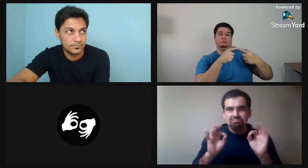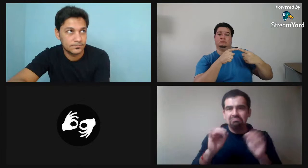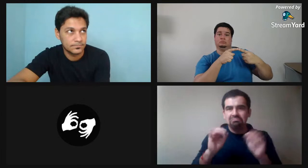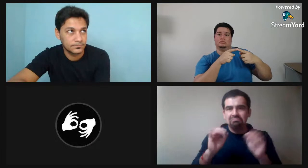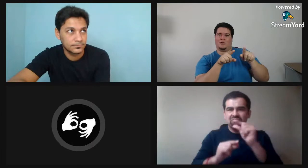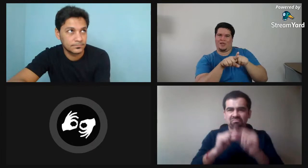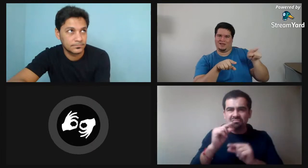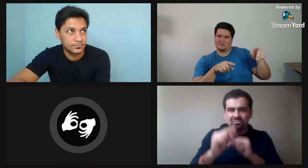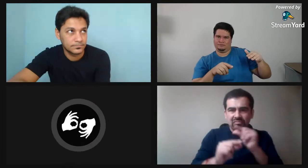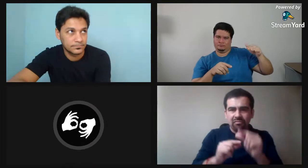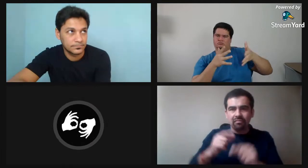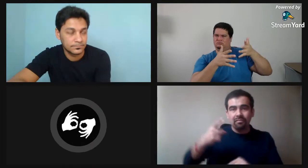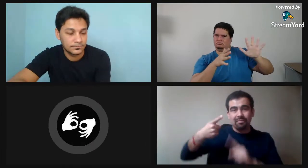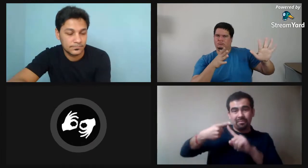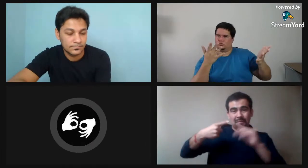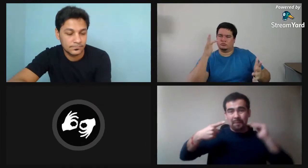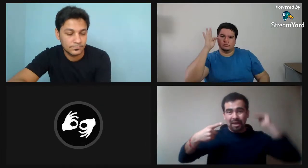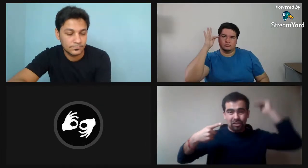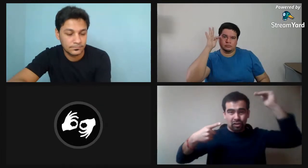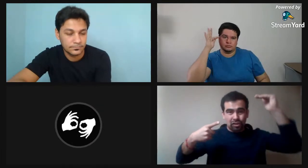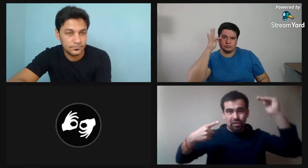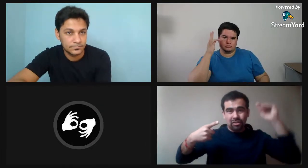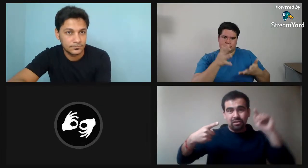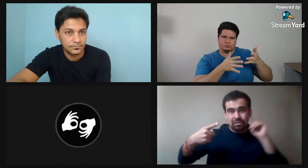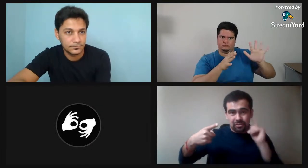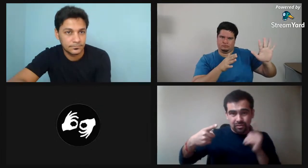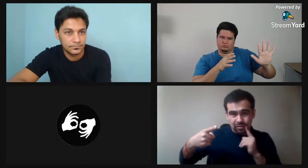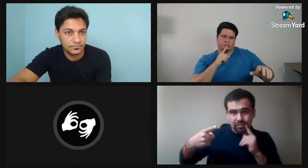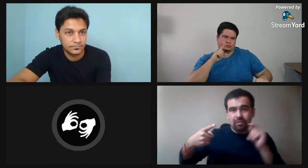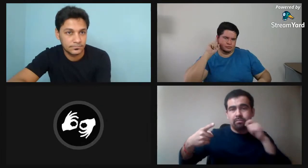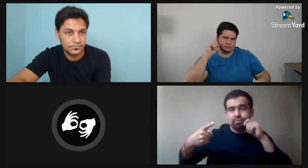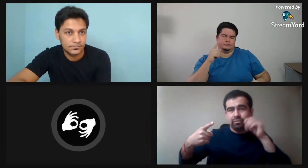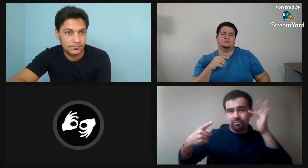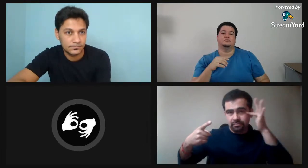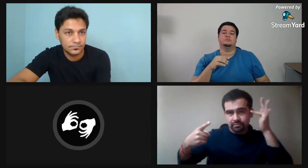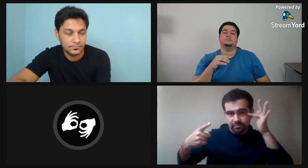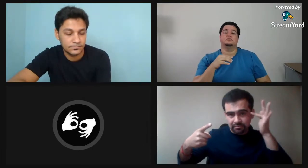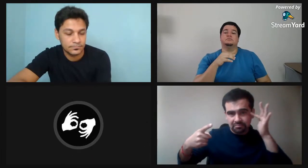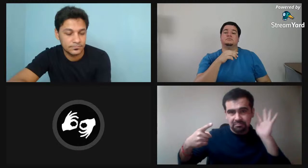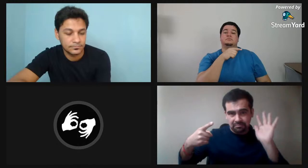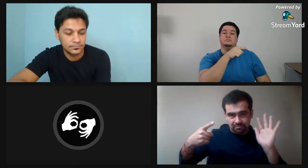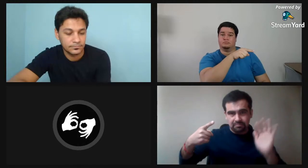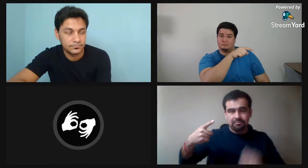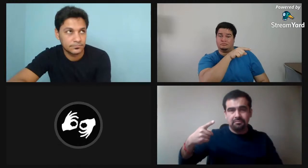Nosotros nos comunicamos muy bien en lengua de seña. El mayor es sordo y esta es su seña.